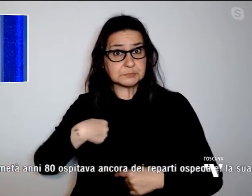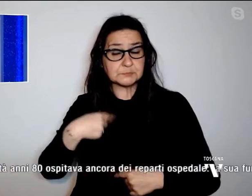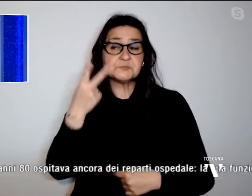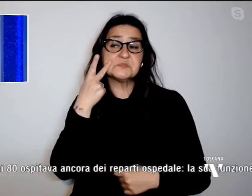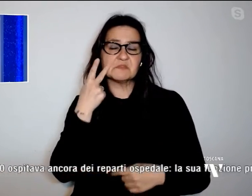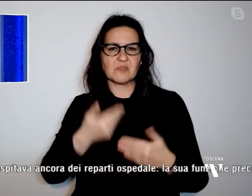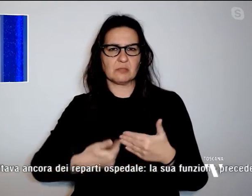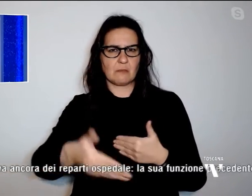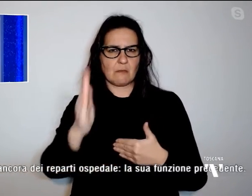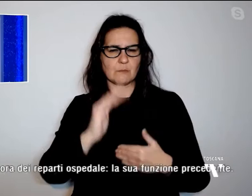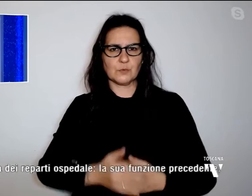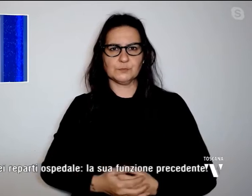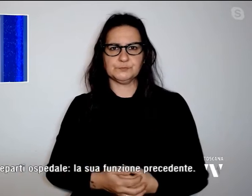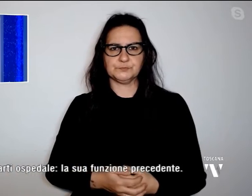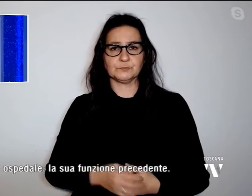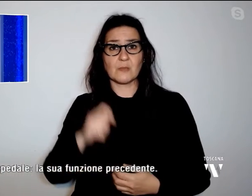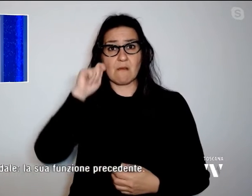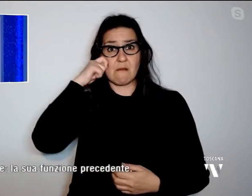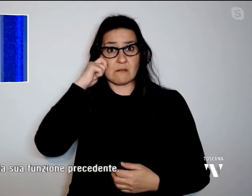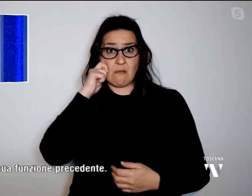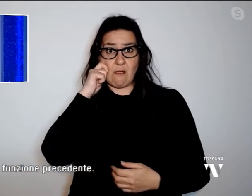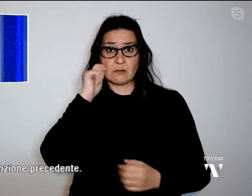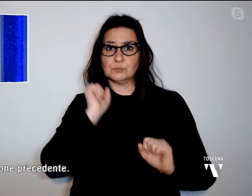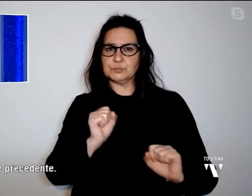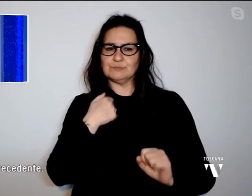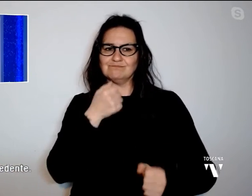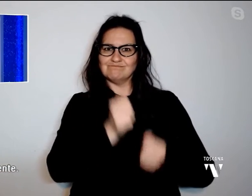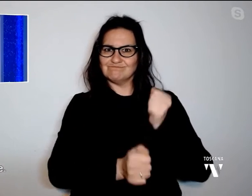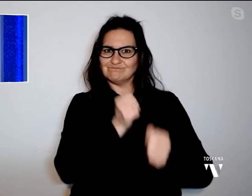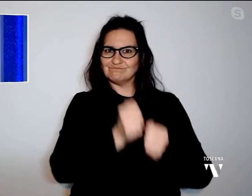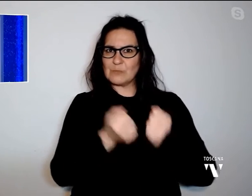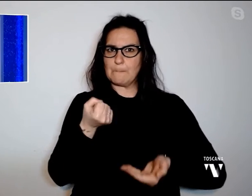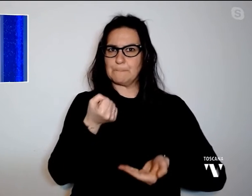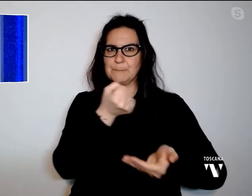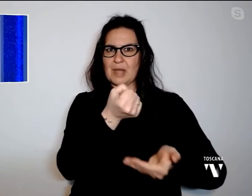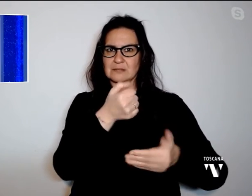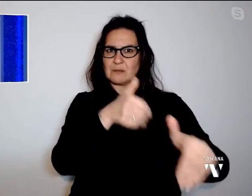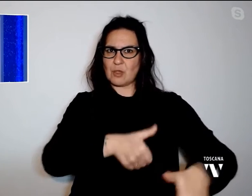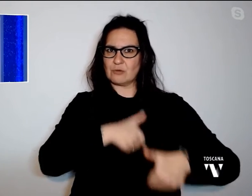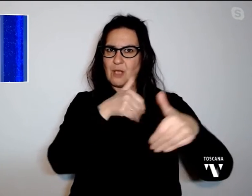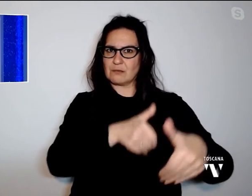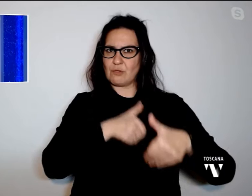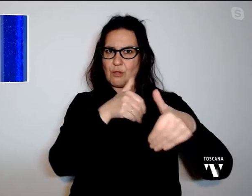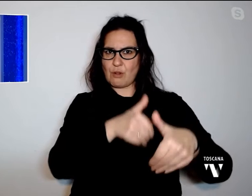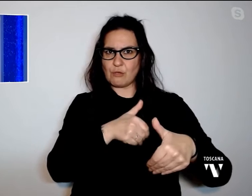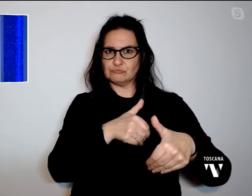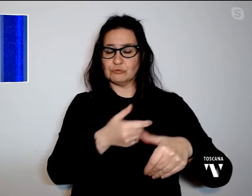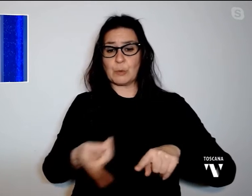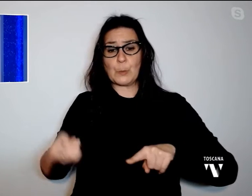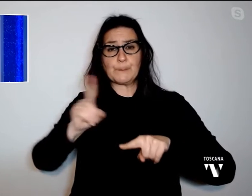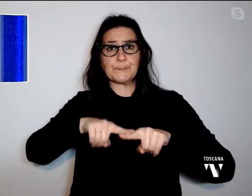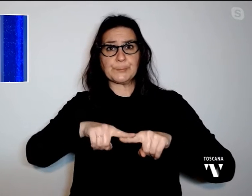I reati ipotizzati sono danneggiamento al patrimonio archeologico e concorso in reato.